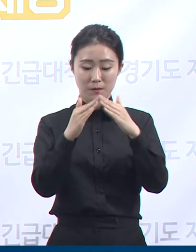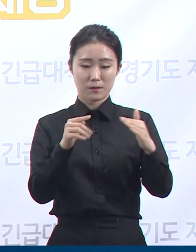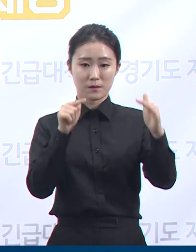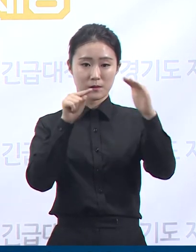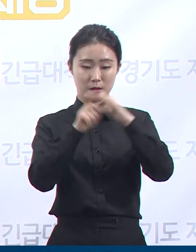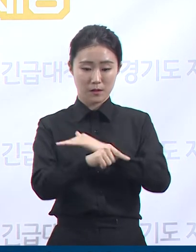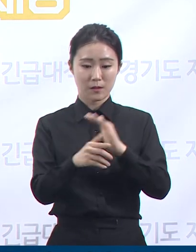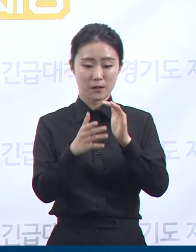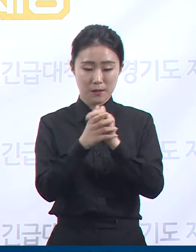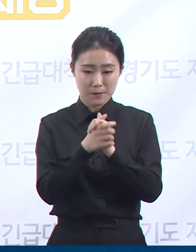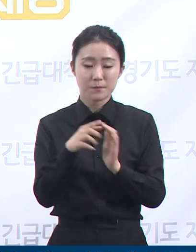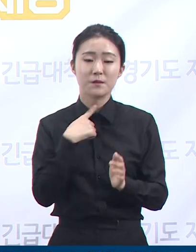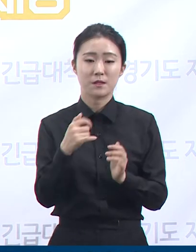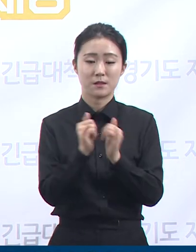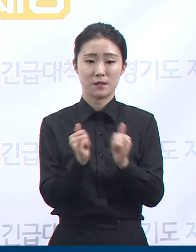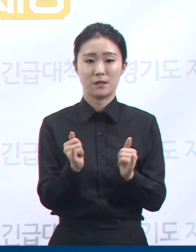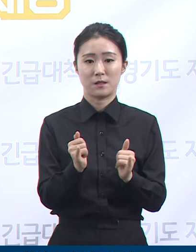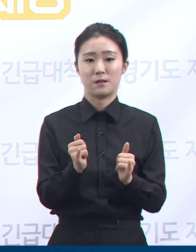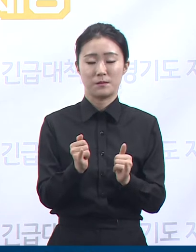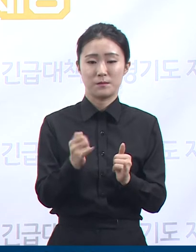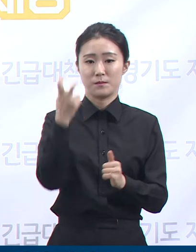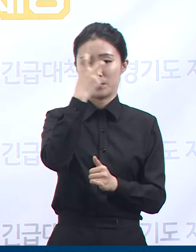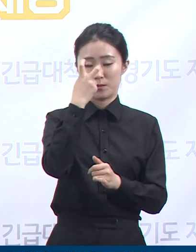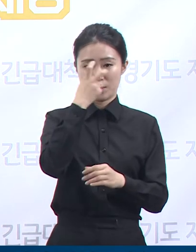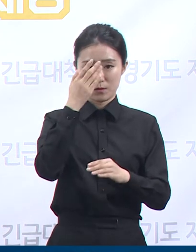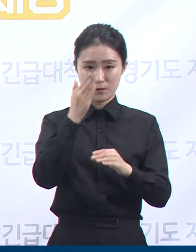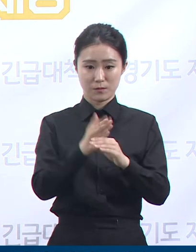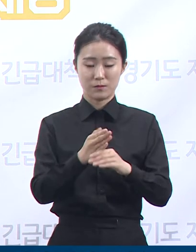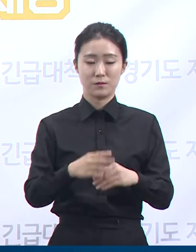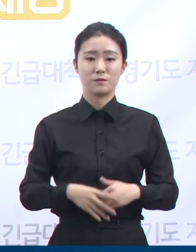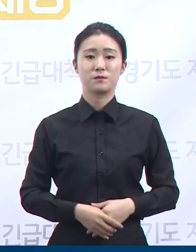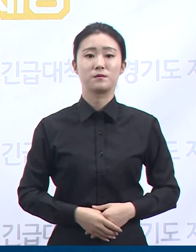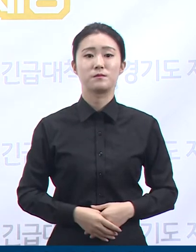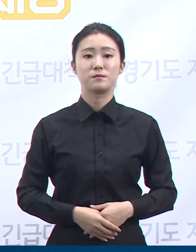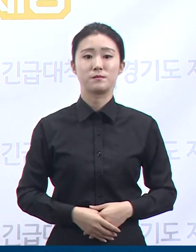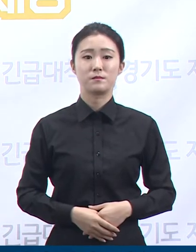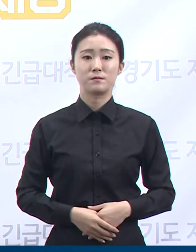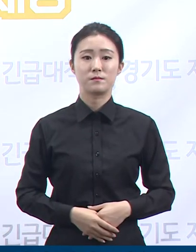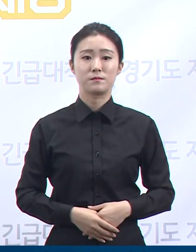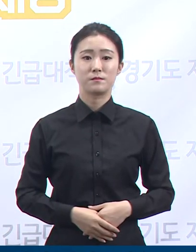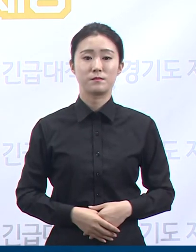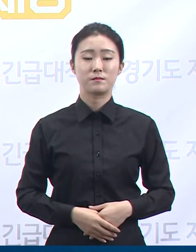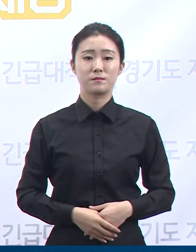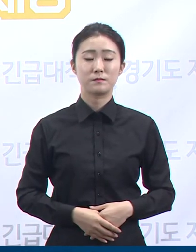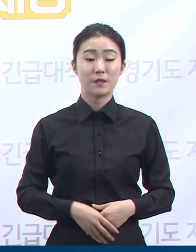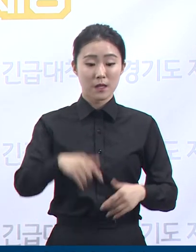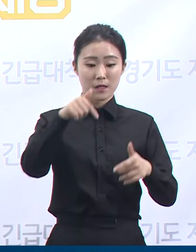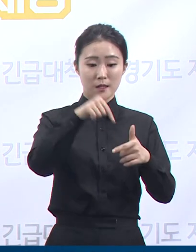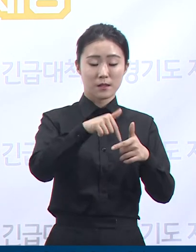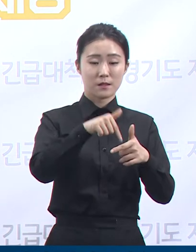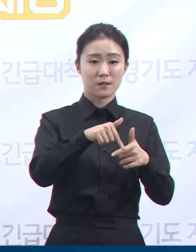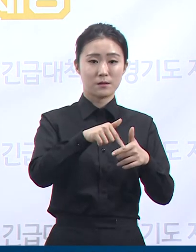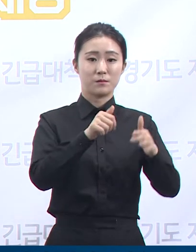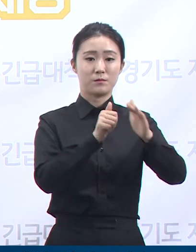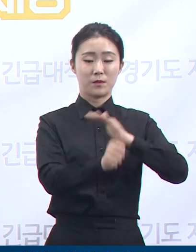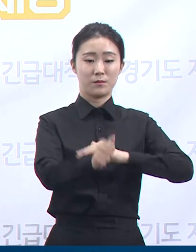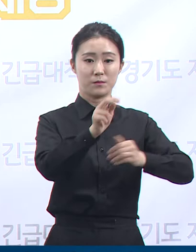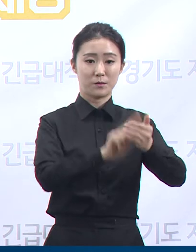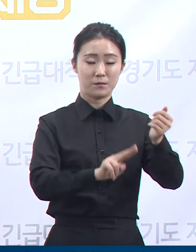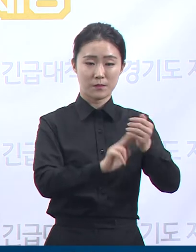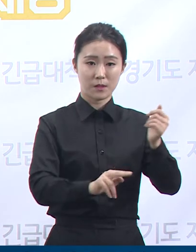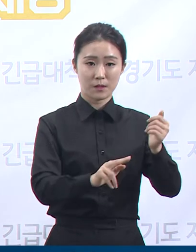다음은 강남 방문 판매 관련 도내 확진 상황에 대해 말씀드리겠습니다. 강남 방문 판매 관련한 도내 확진자는